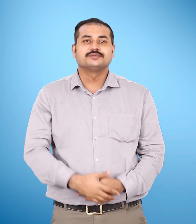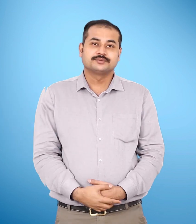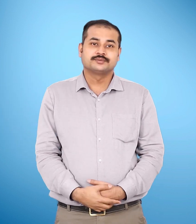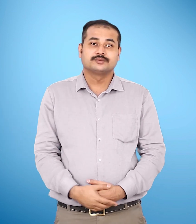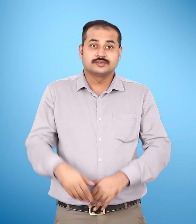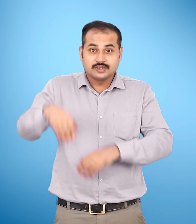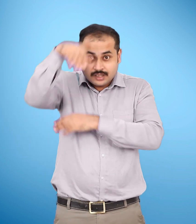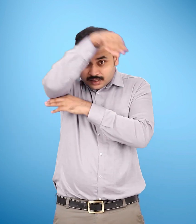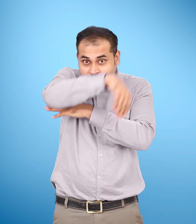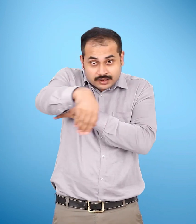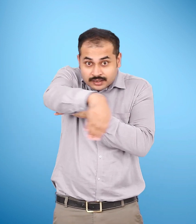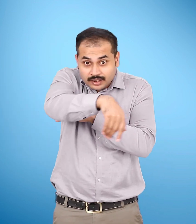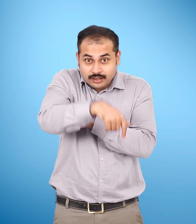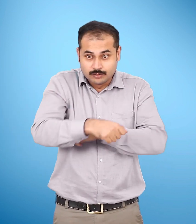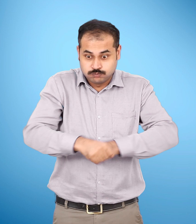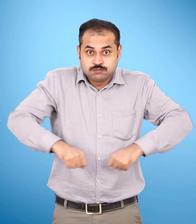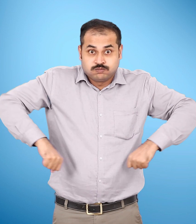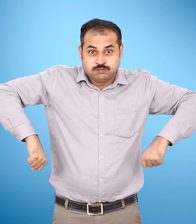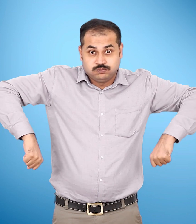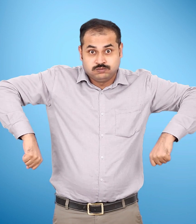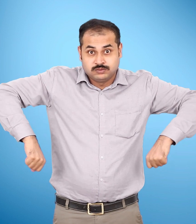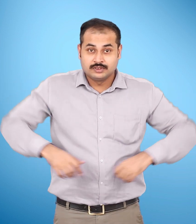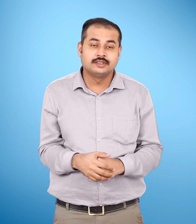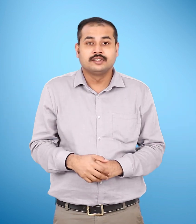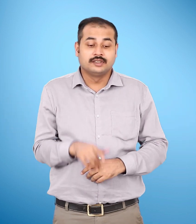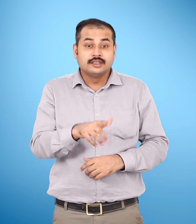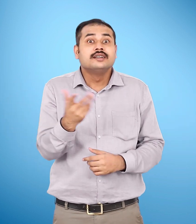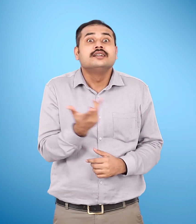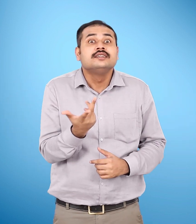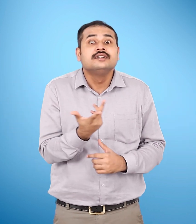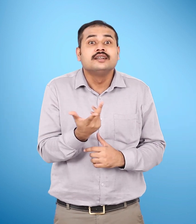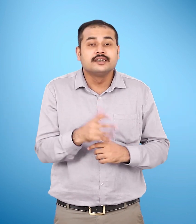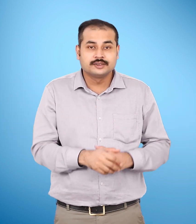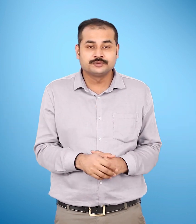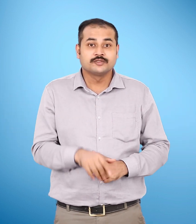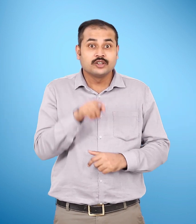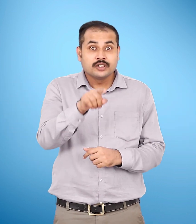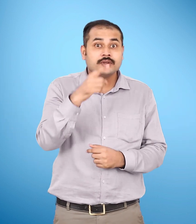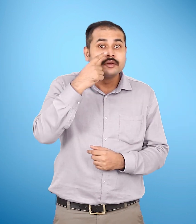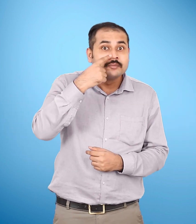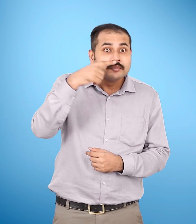हाथी कितना मोटा तुम्हारी मा के संदूक जितना